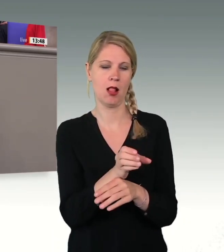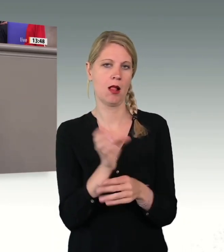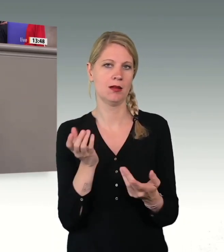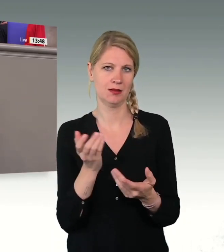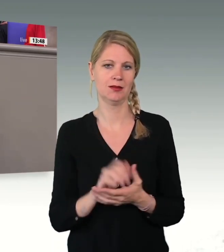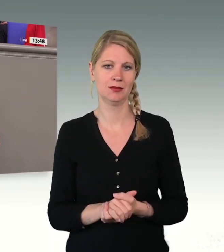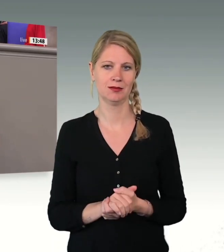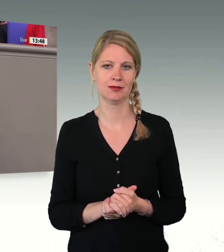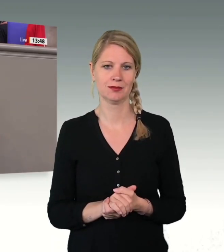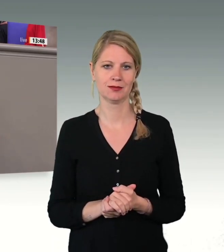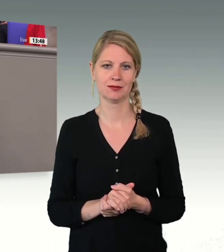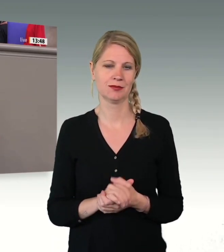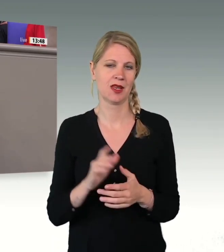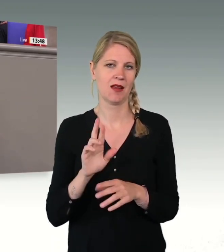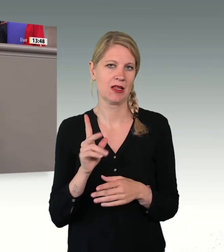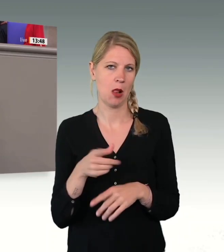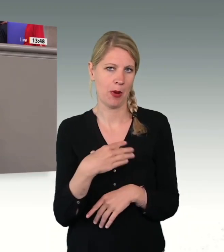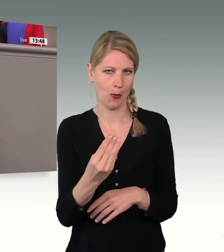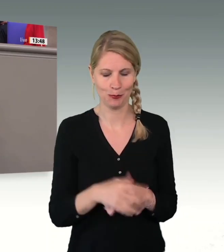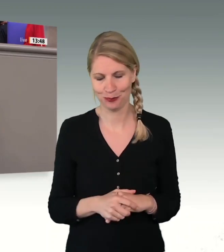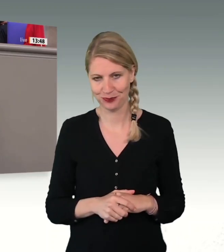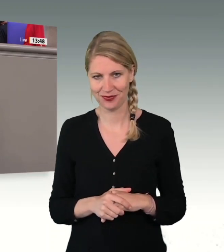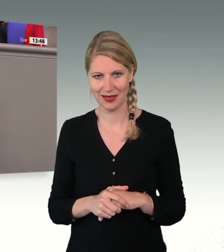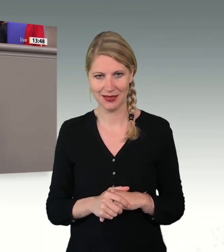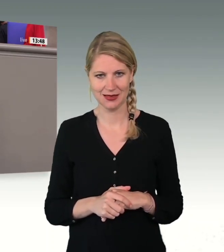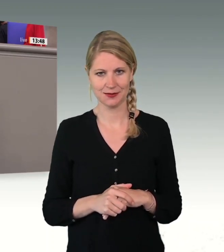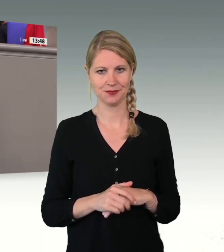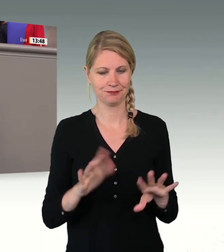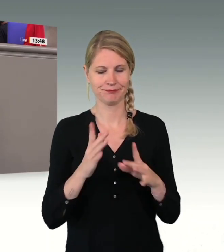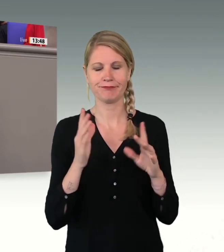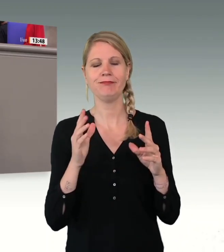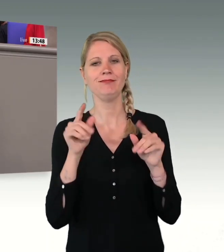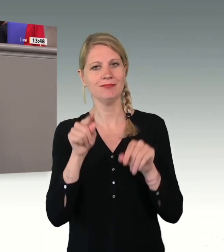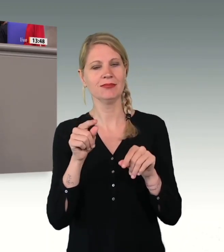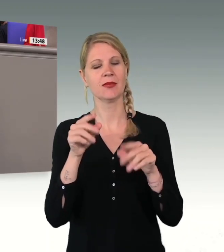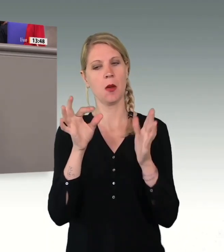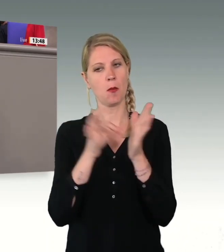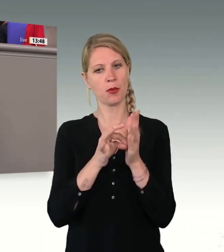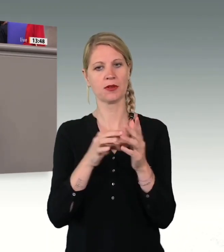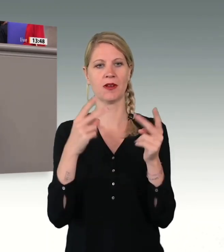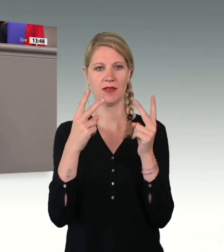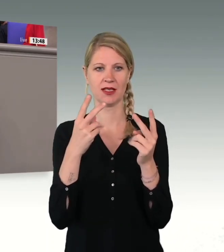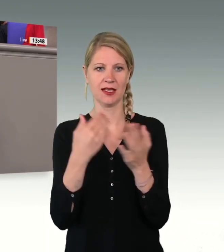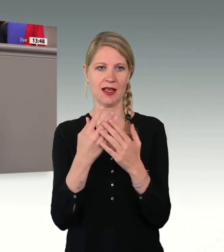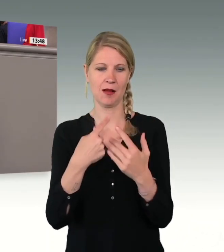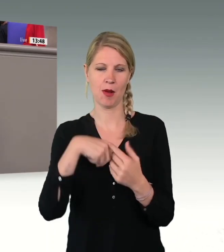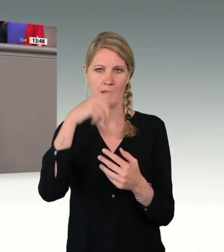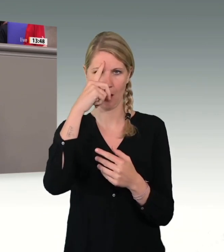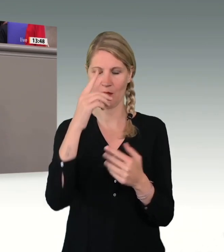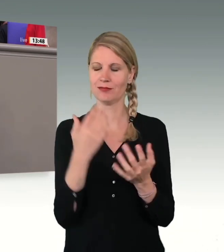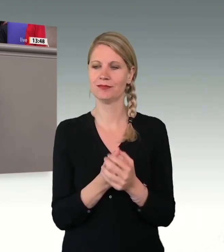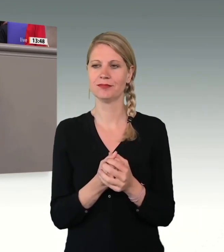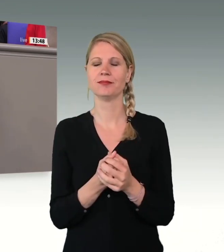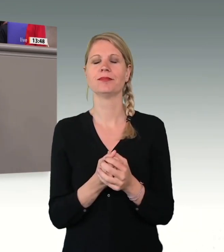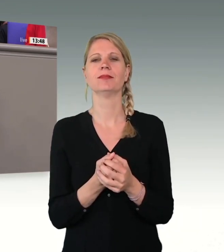Ja, und das ist etwas, was ein wichtiger Punkt ist. Und deswegen bin ich der Meinung, dass wir darauf hinwirken